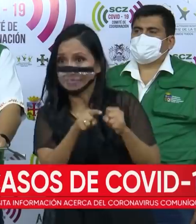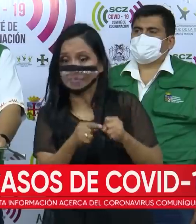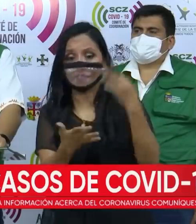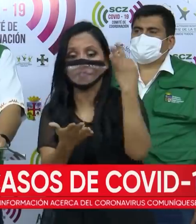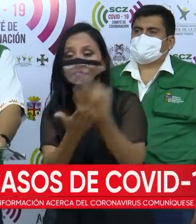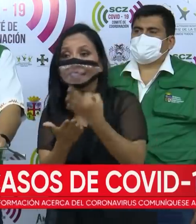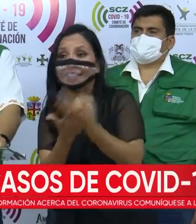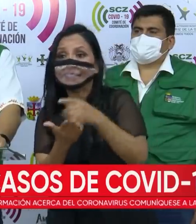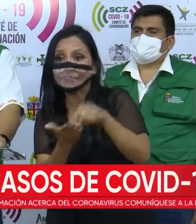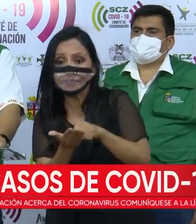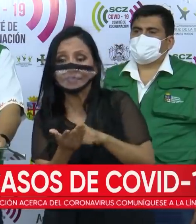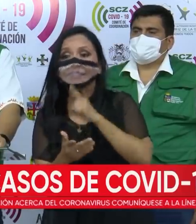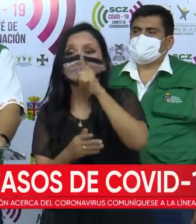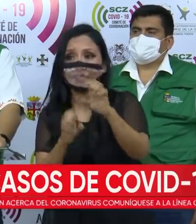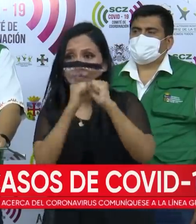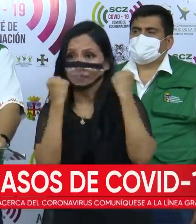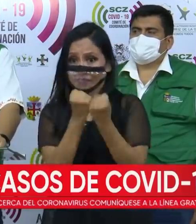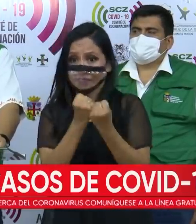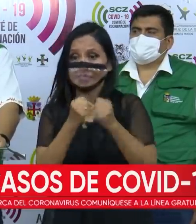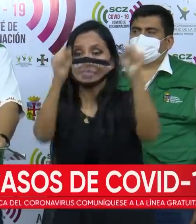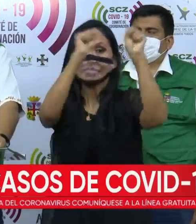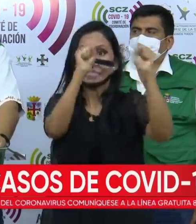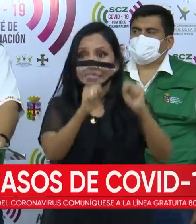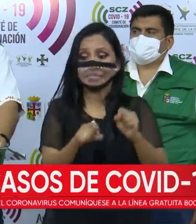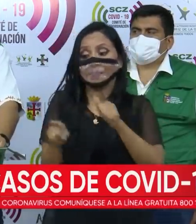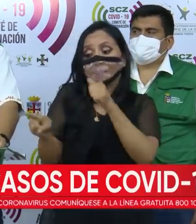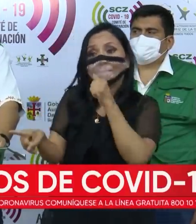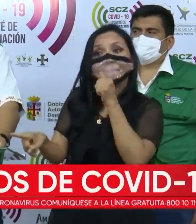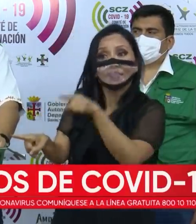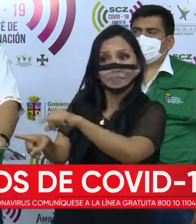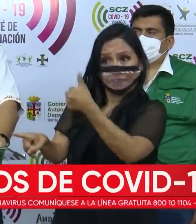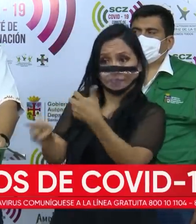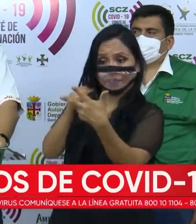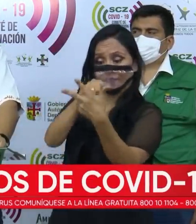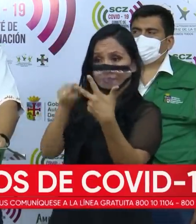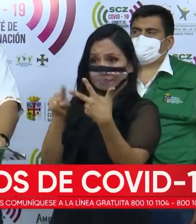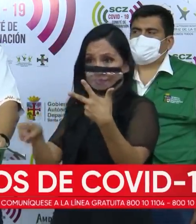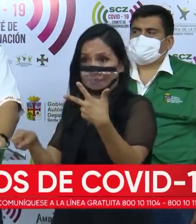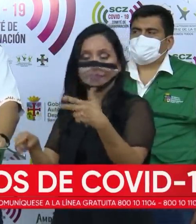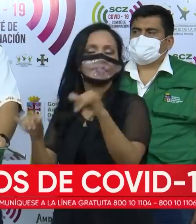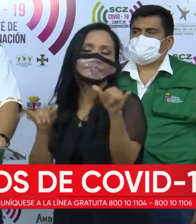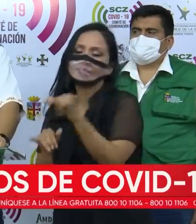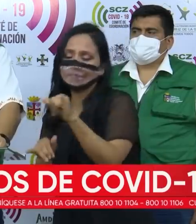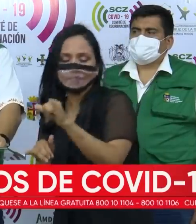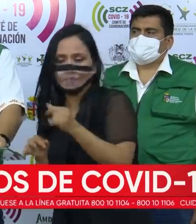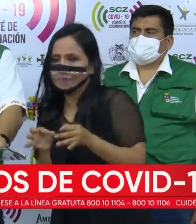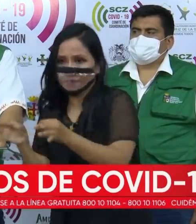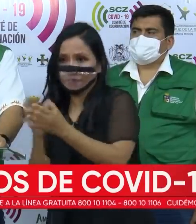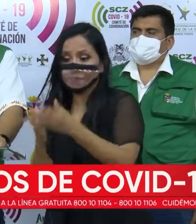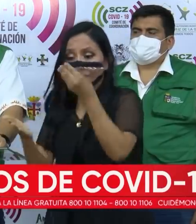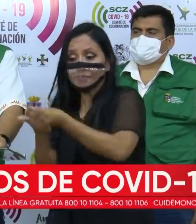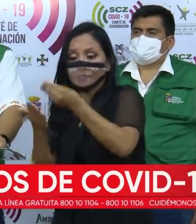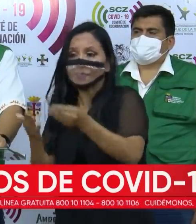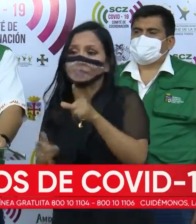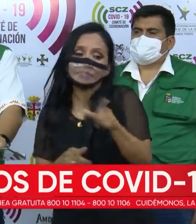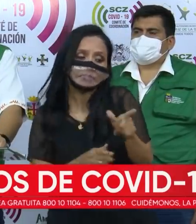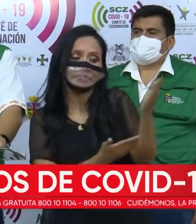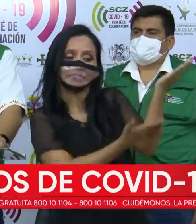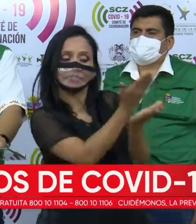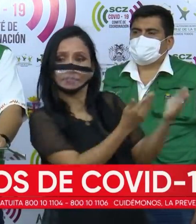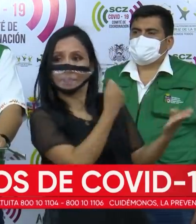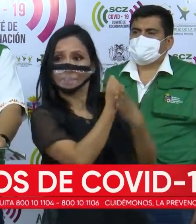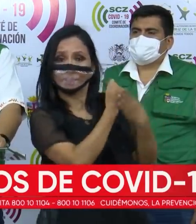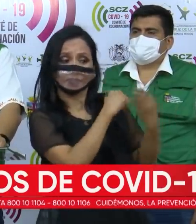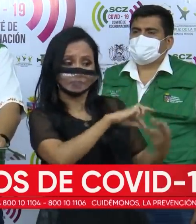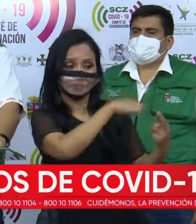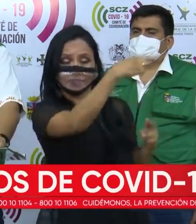factura a la seguridad social. El sistema privado de salud también, de la misma manera, compra los servicios al banco de